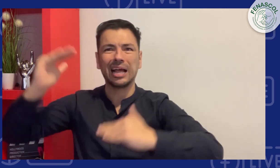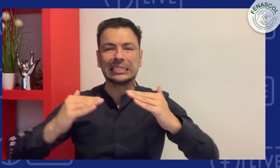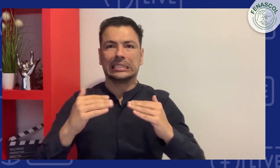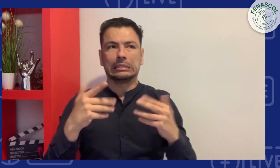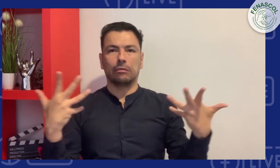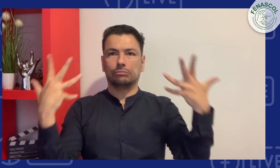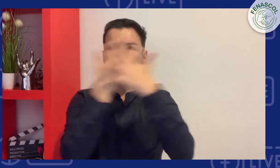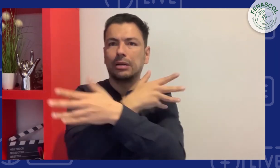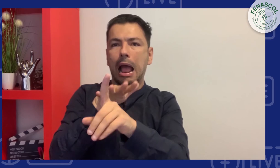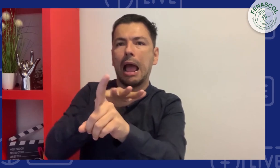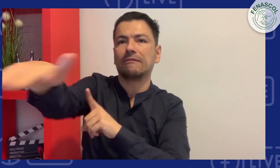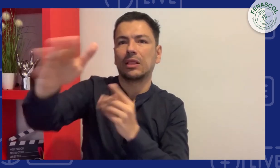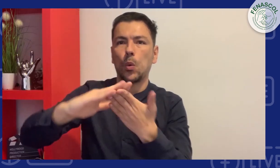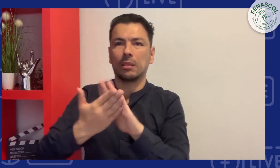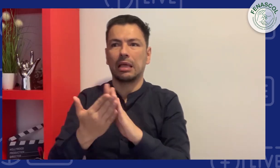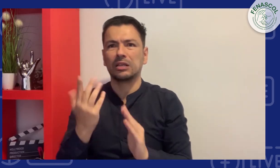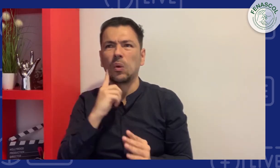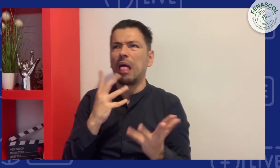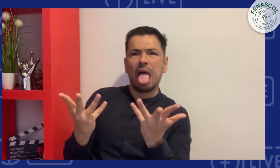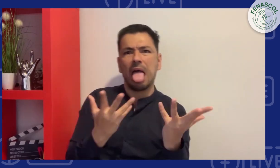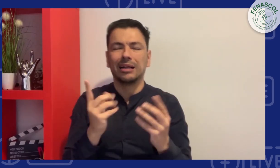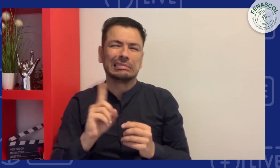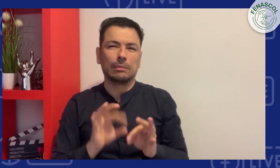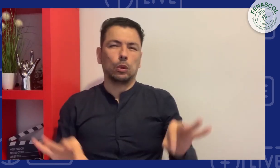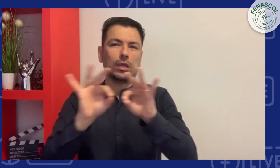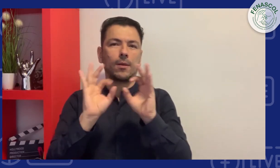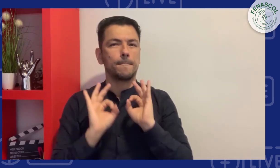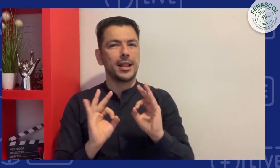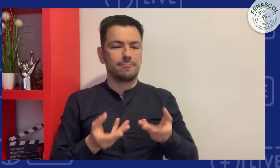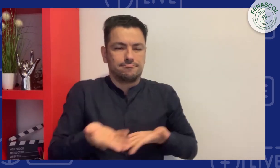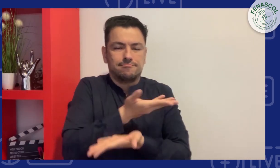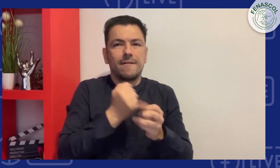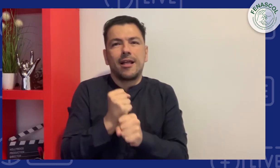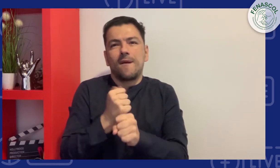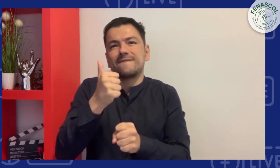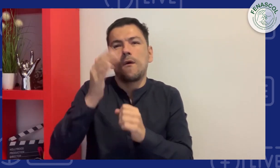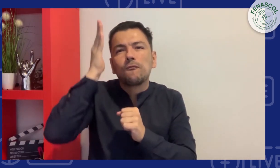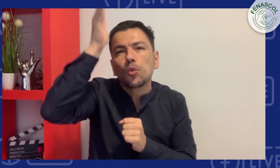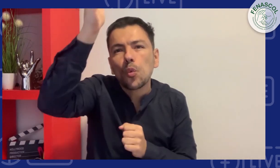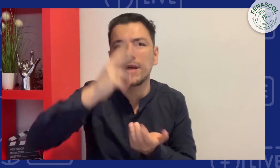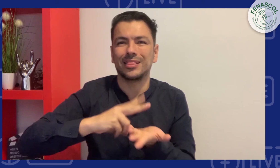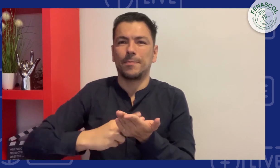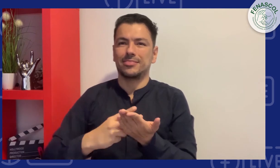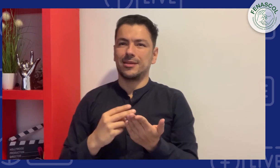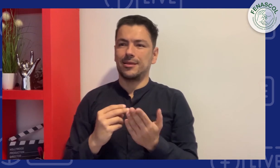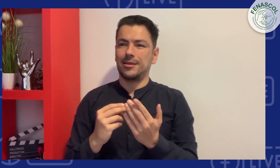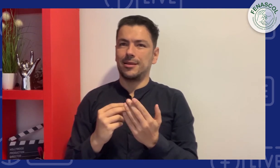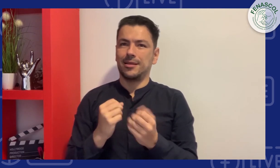afectar a la comunidad sorda. Todo esto para mejorar también y trabajar tanto